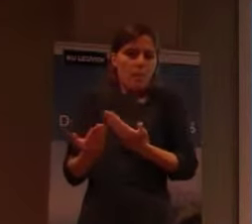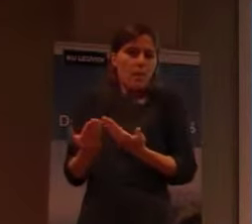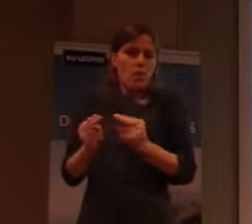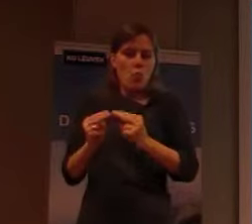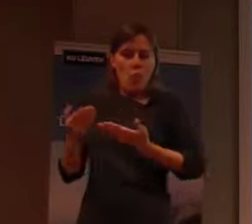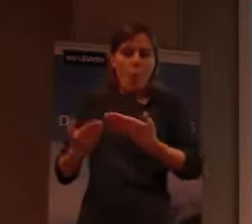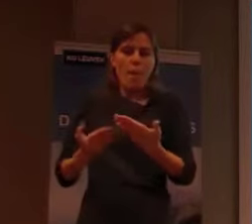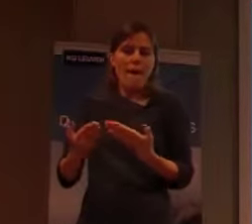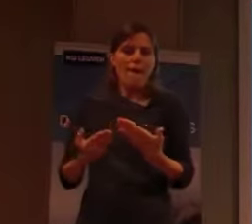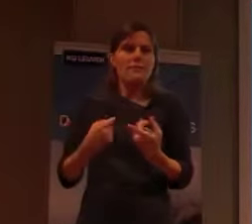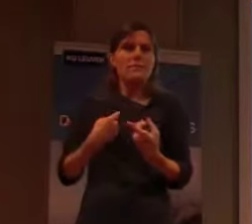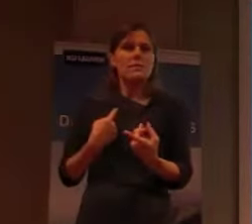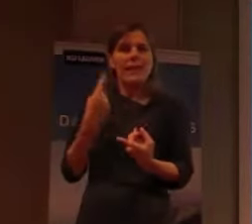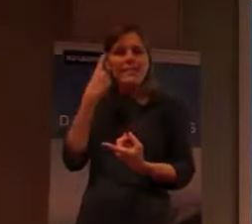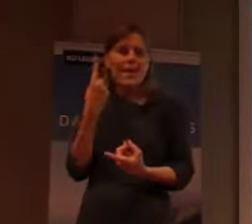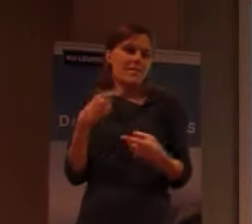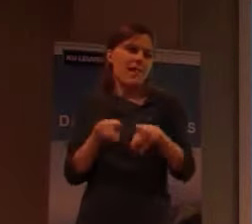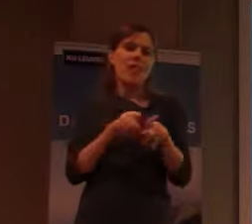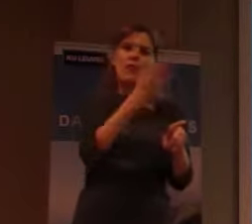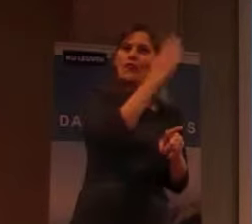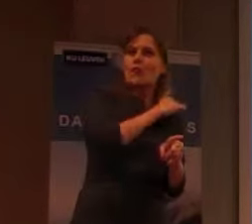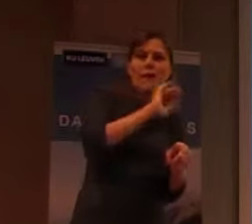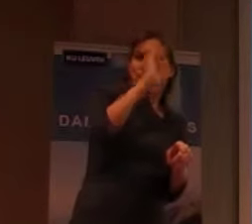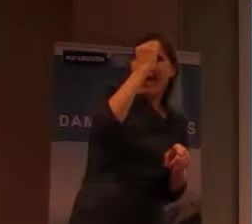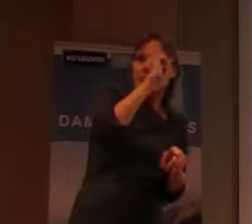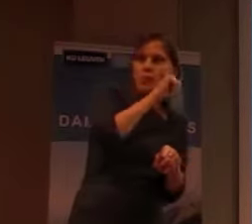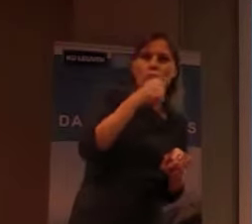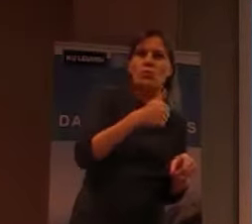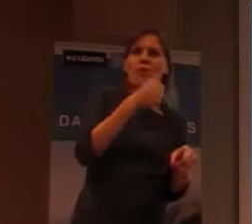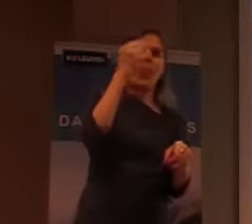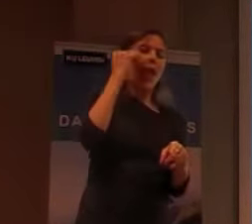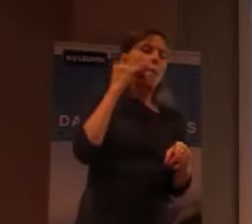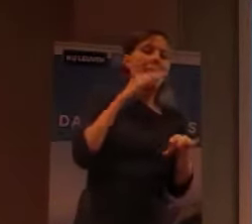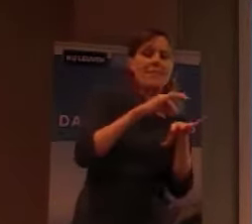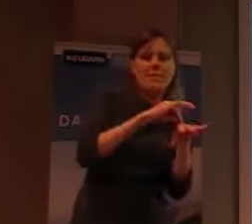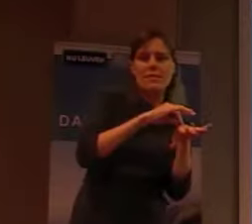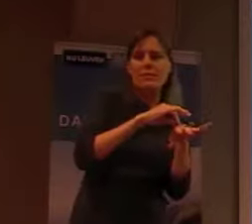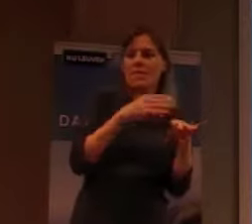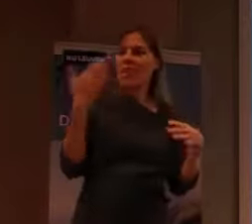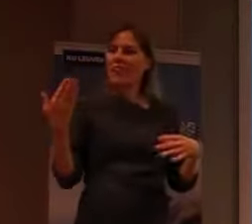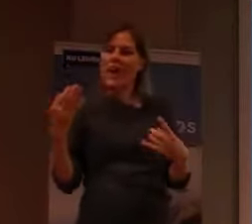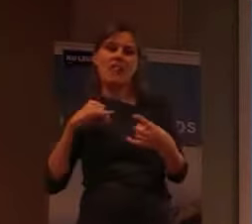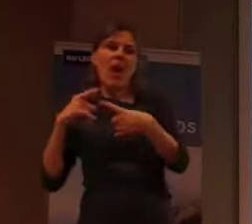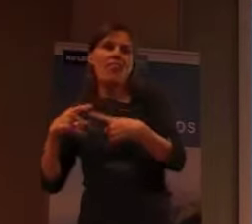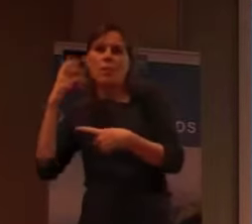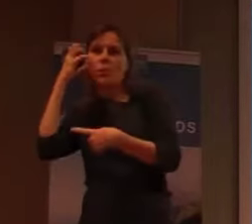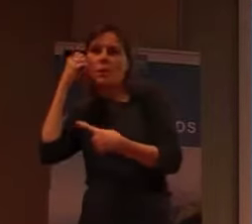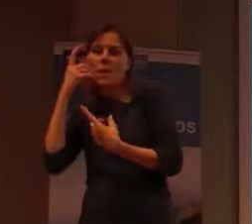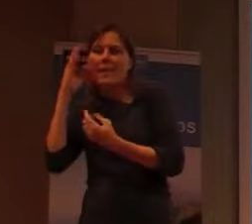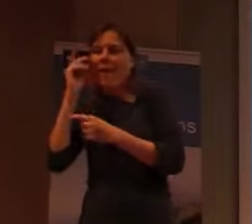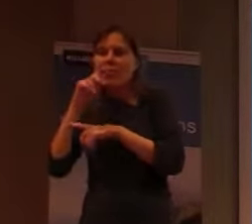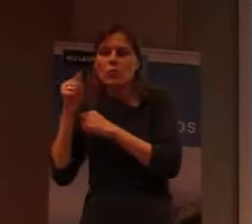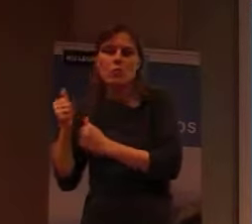die tijd. Dat men de ziekteleerbraak niet goed kende. En dat men toch al de zaken moest gaan doen. Dus het gaat